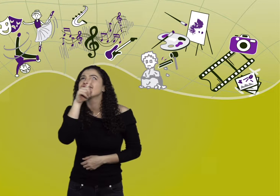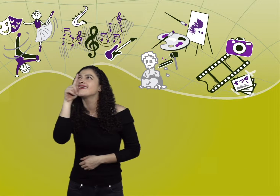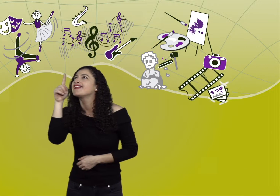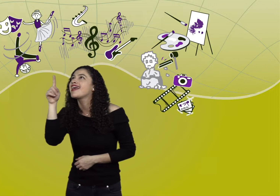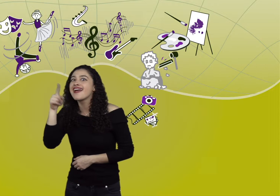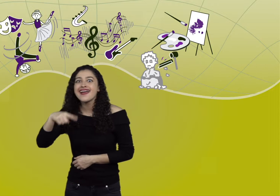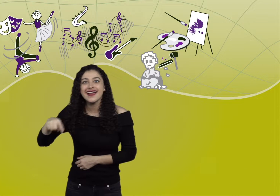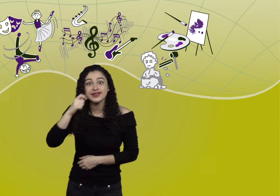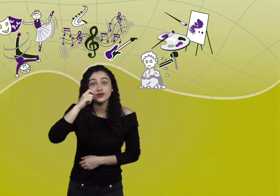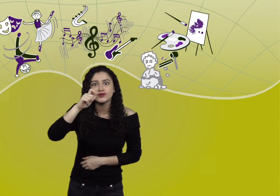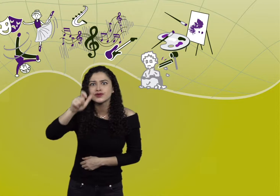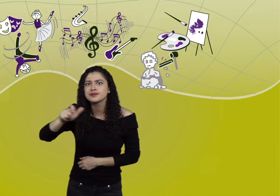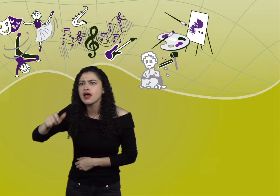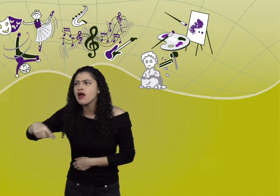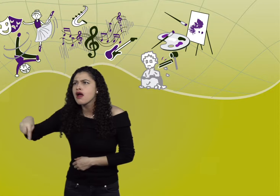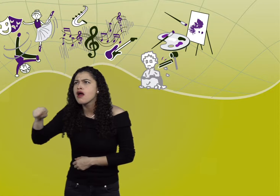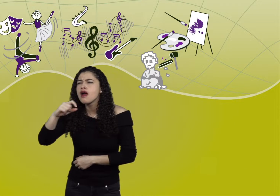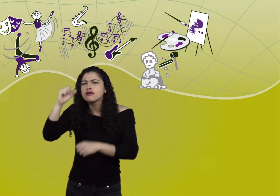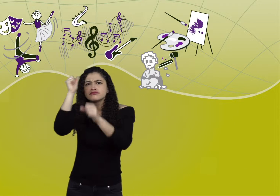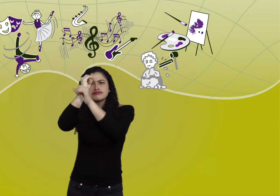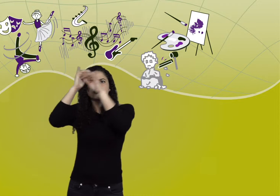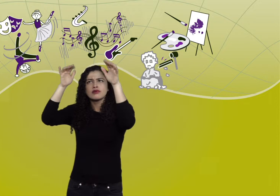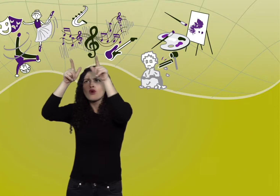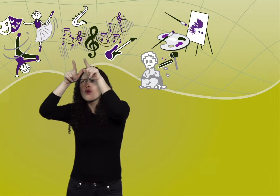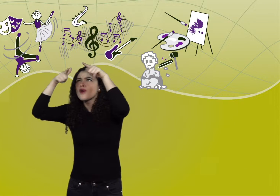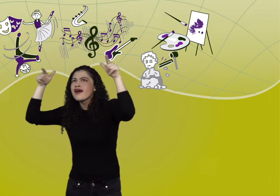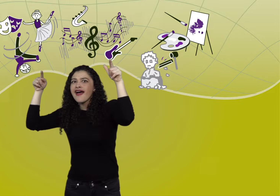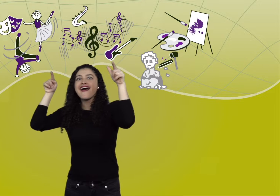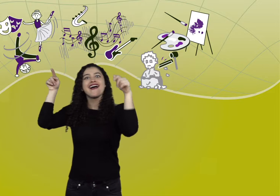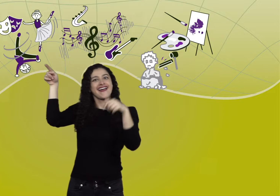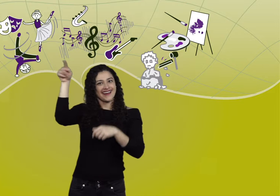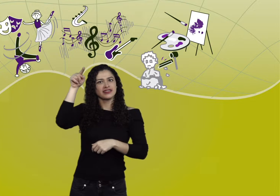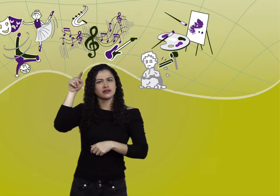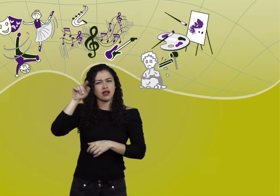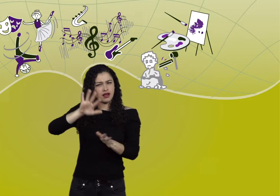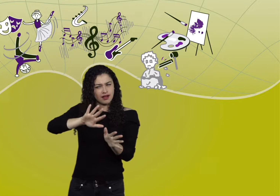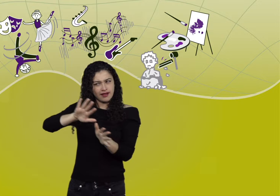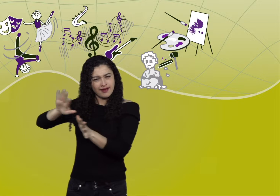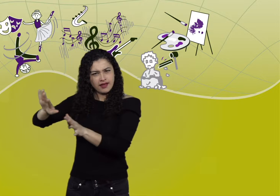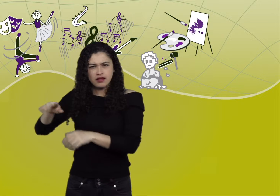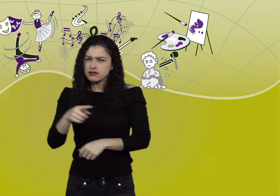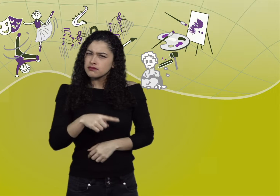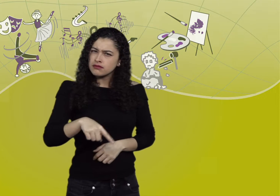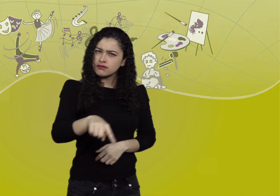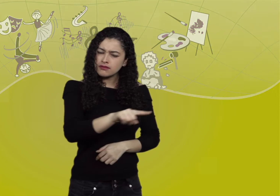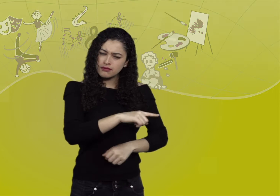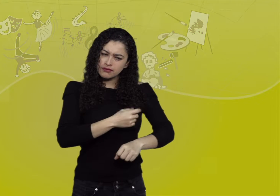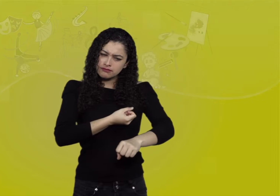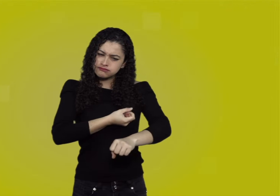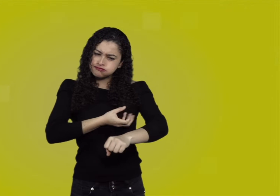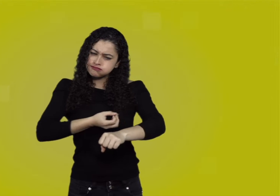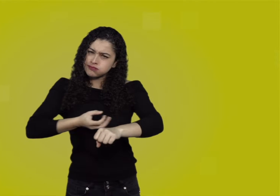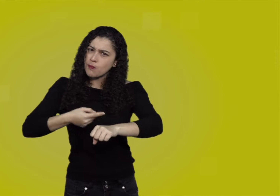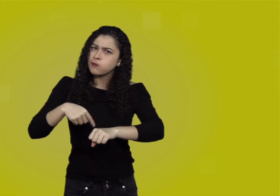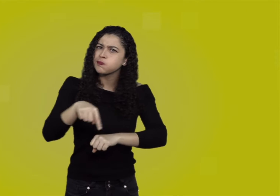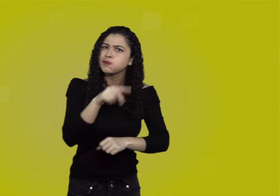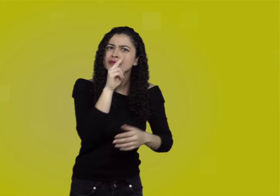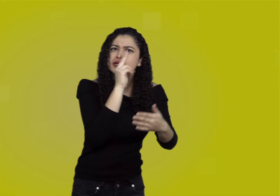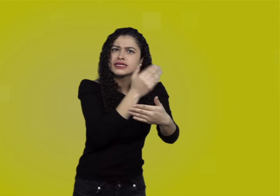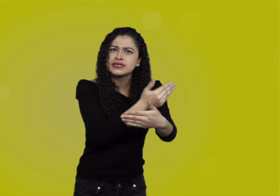Todas estas formas de lenguaje son empleadas por las personas para expresarse. Puntualmente en la primera infancia, el arte hace parte